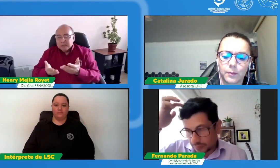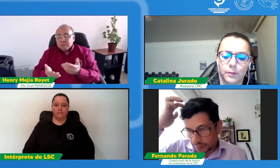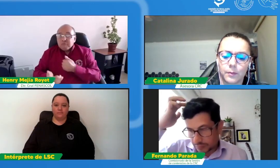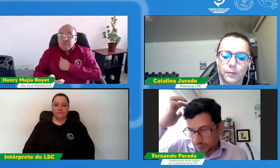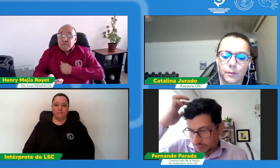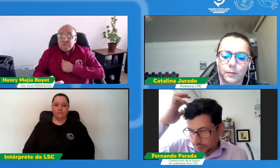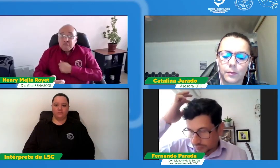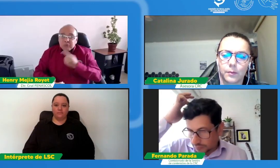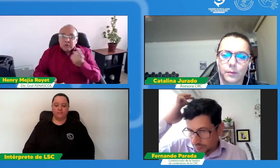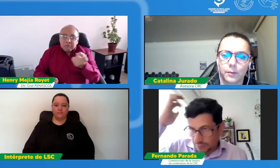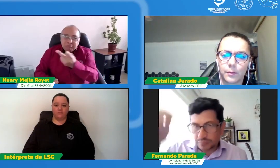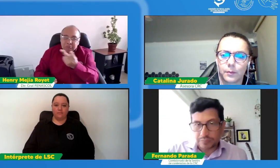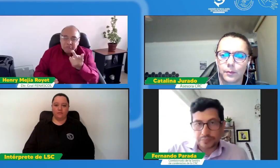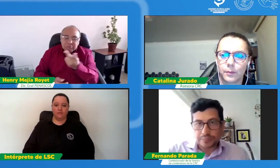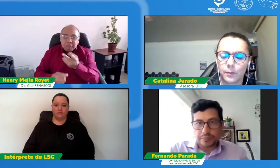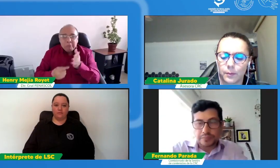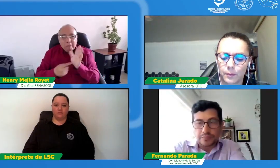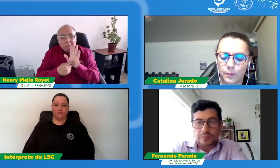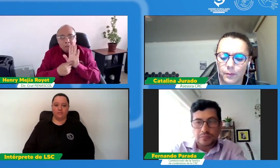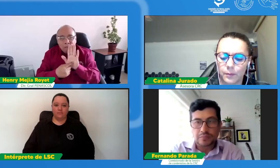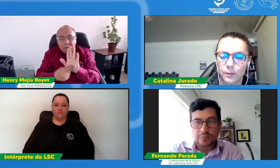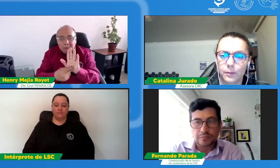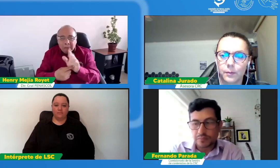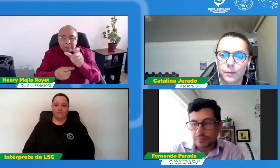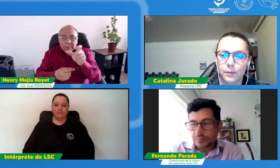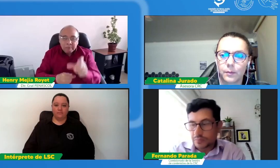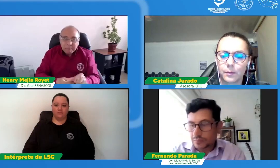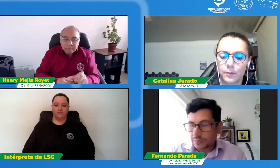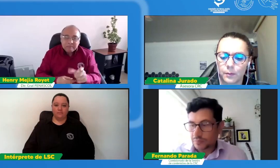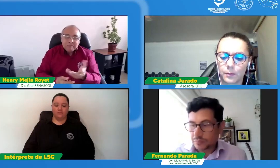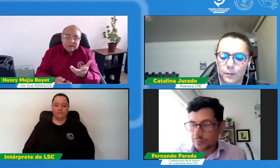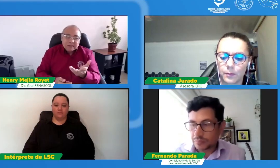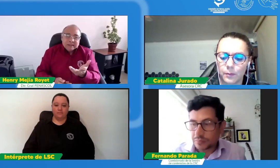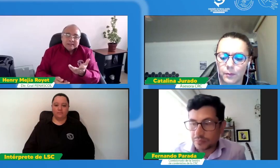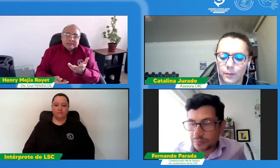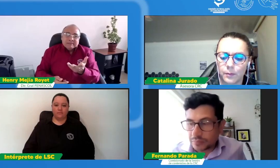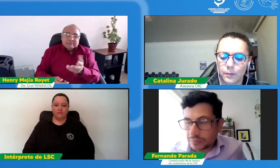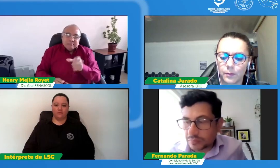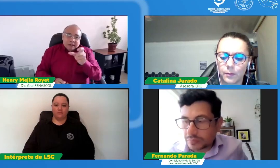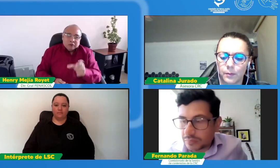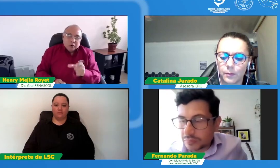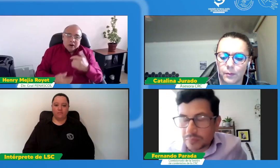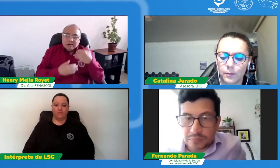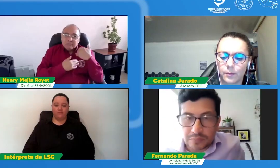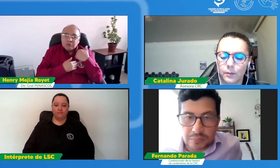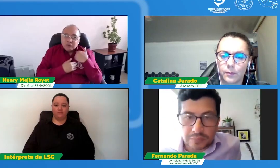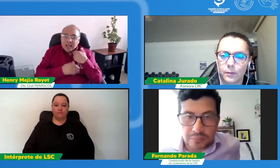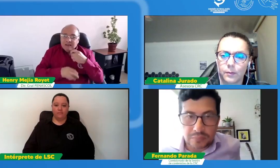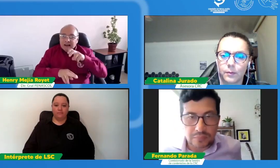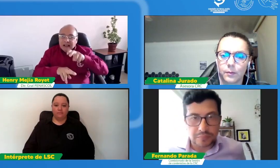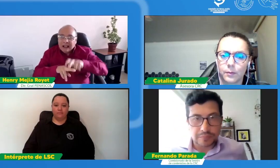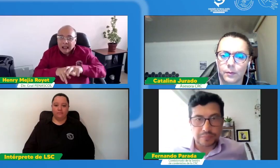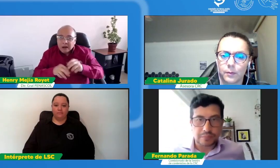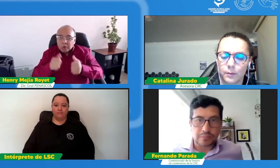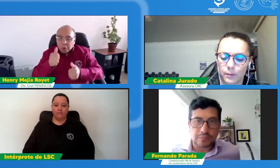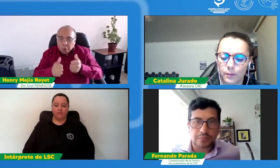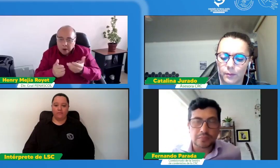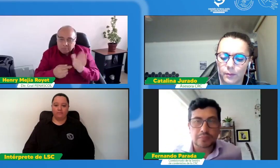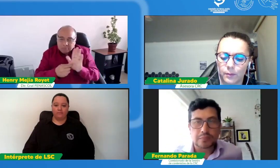soluciones frente a la información que se da en televisión colombiana. Me encantaría que ustedes dos pudieran presentarse,